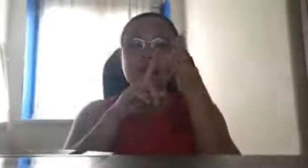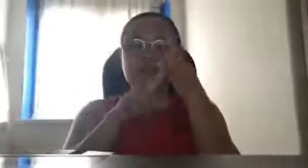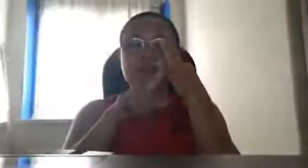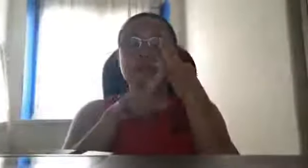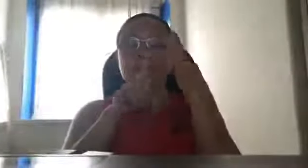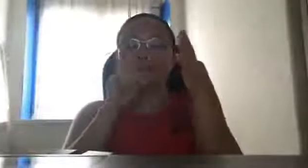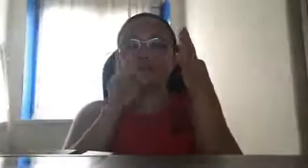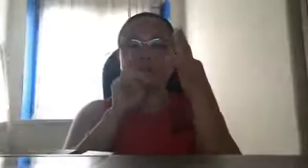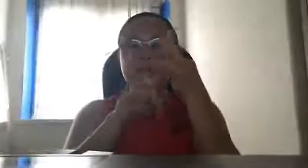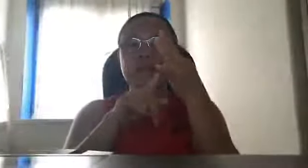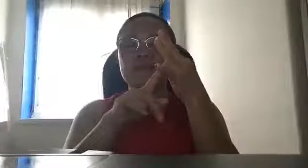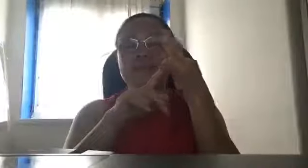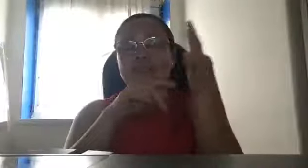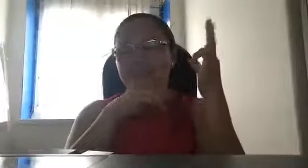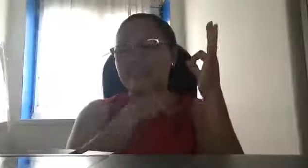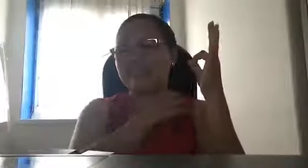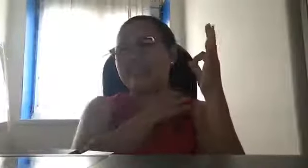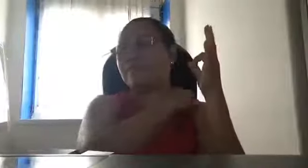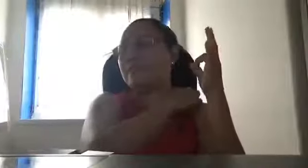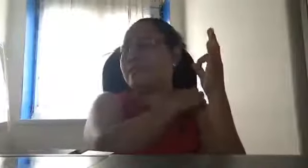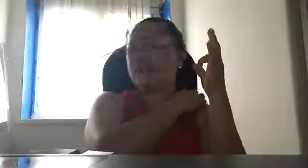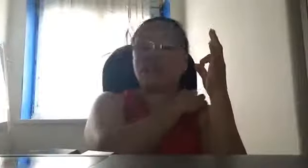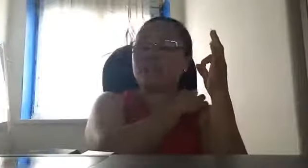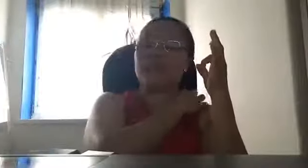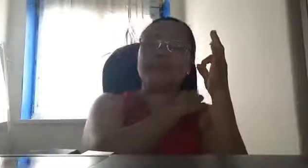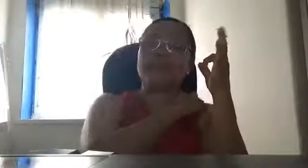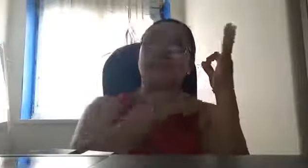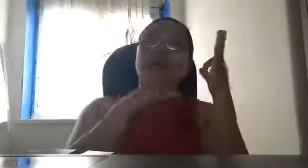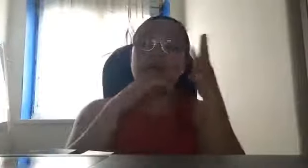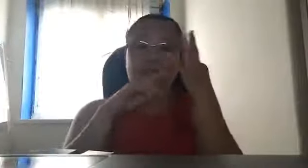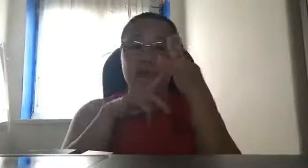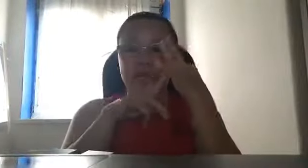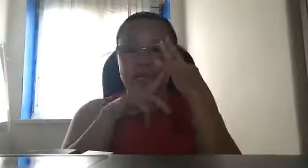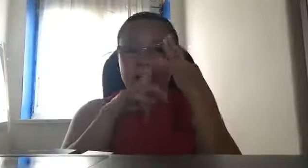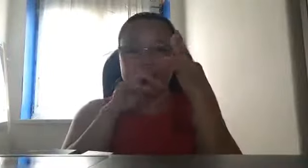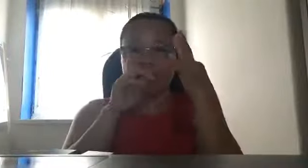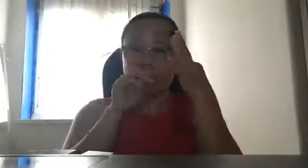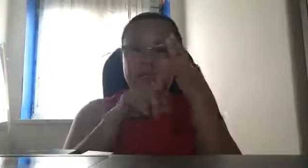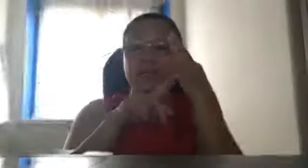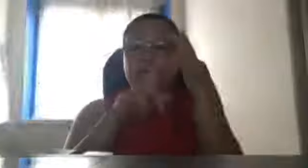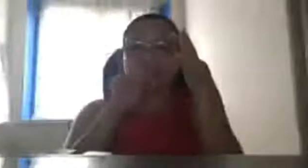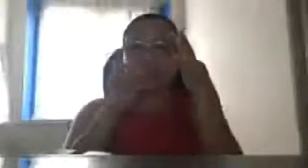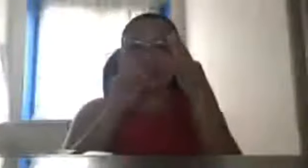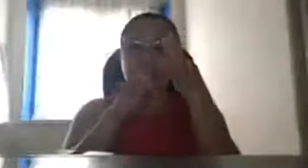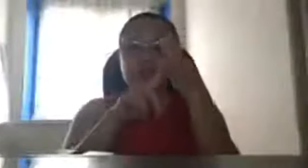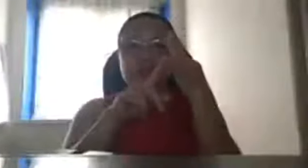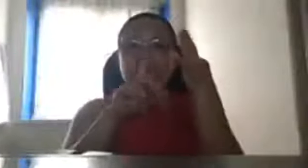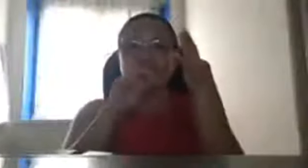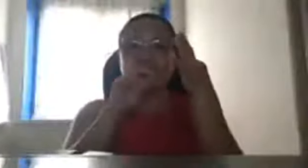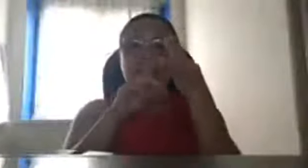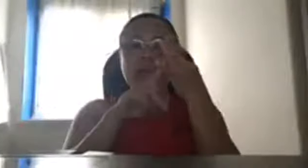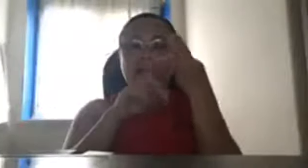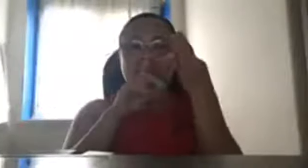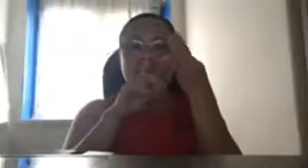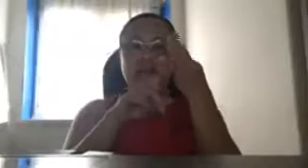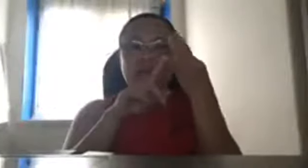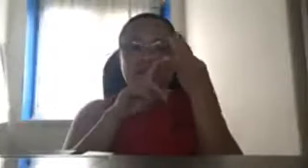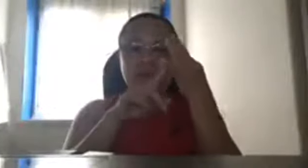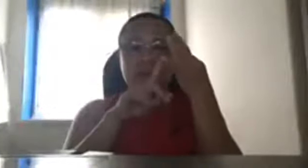number one po talaga ang military kasi ang military so far kailangan na po talaga natin ngayon very very far